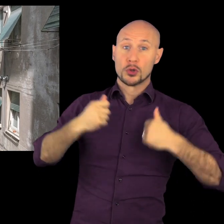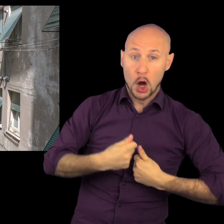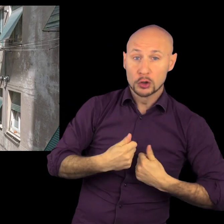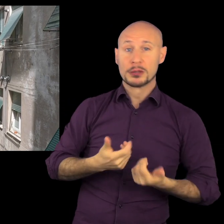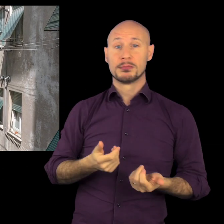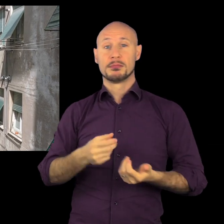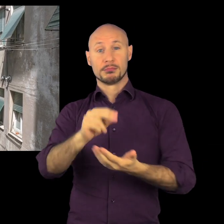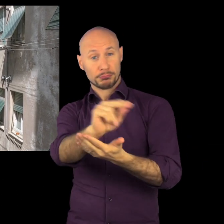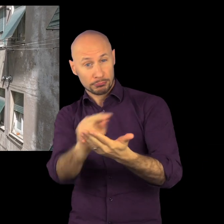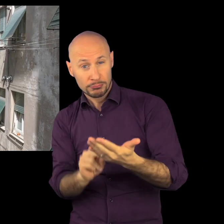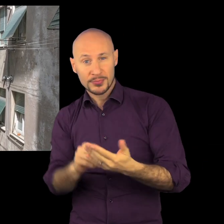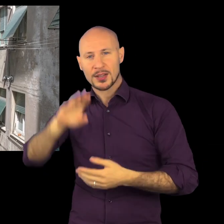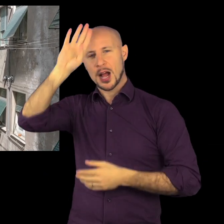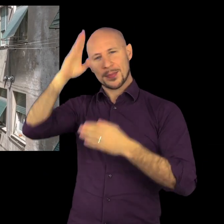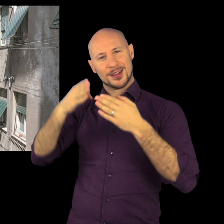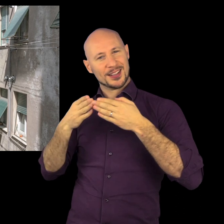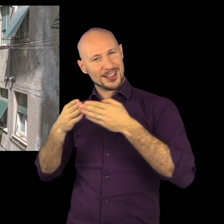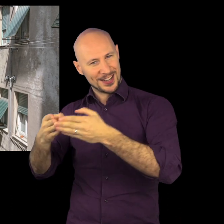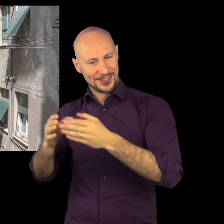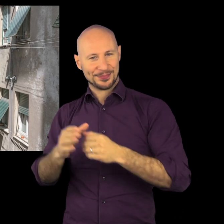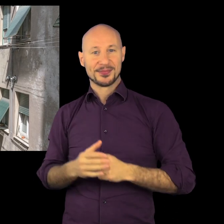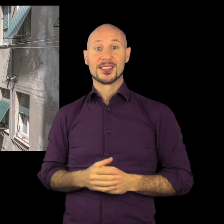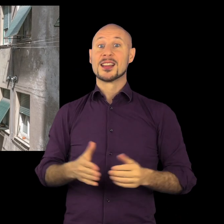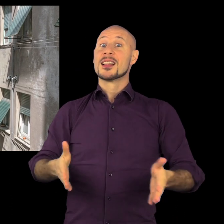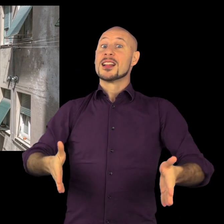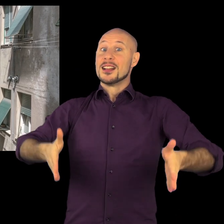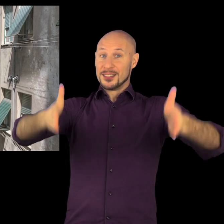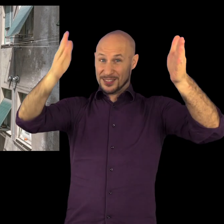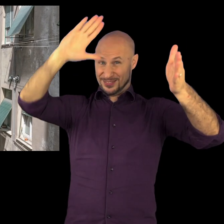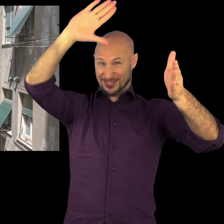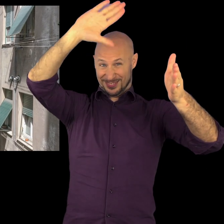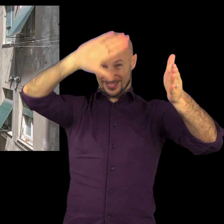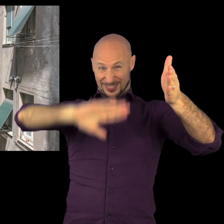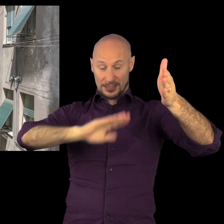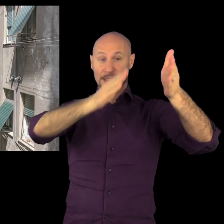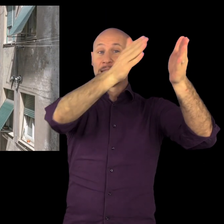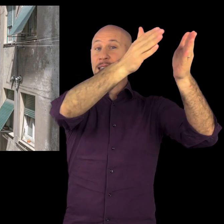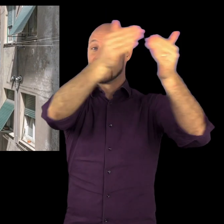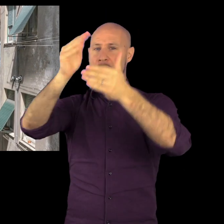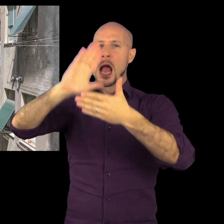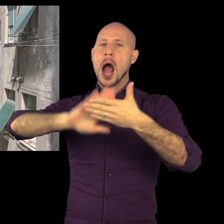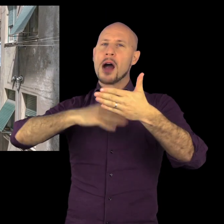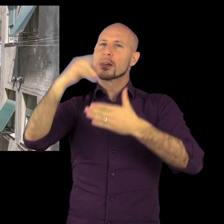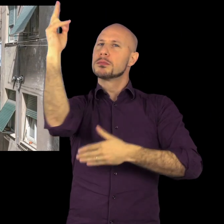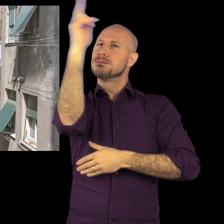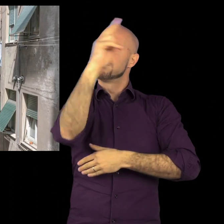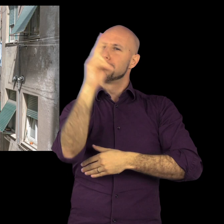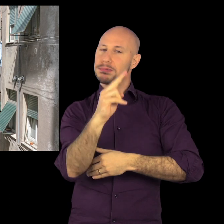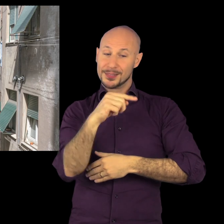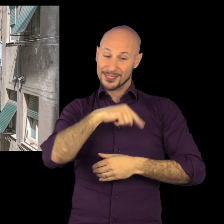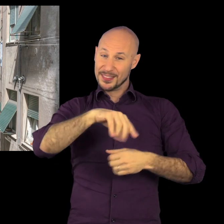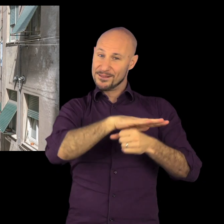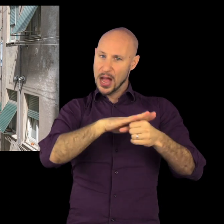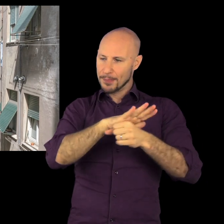serie di doggi letterati e anche ammiragli del mare. Ebbene, una famiglia centrale nelle